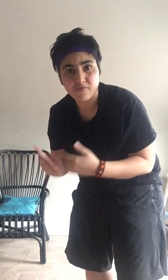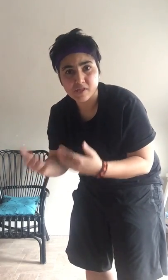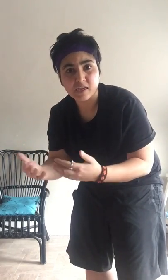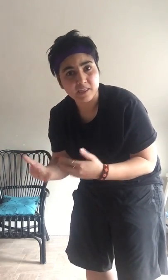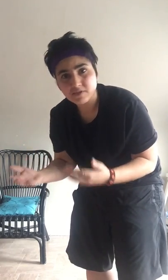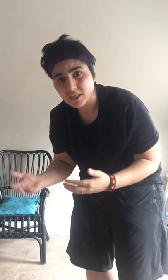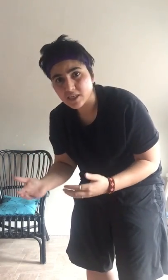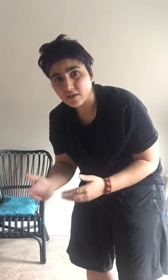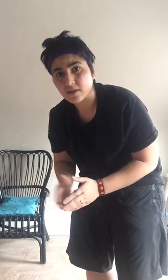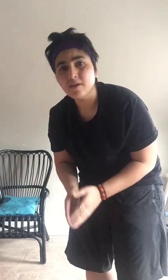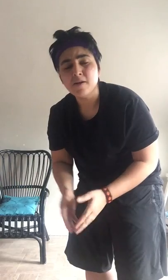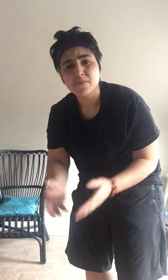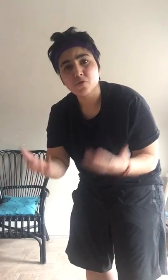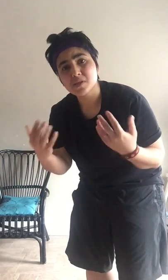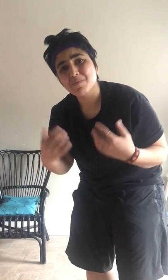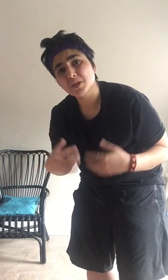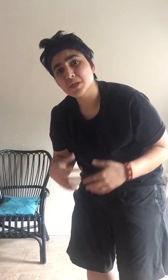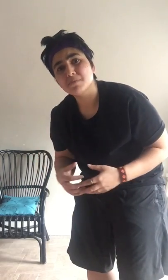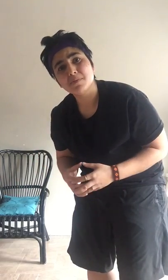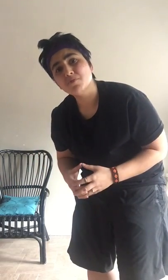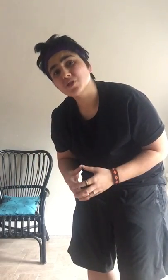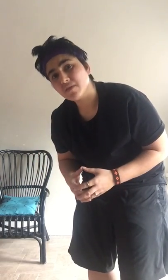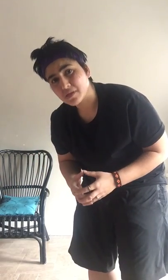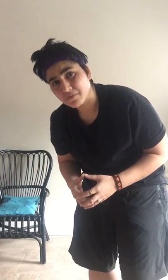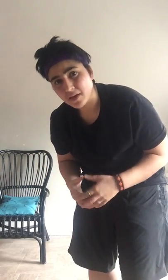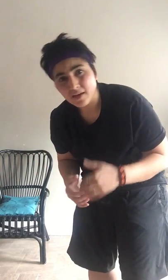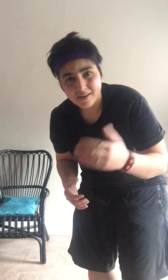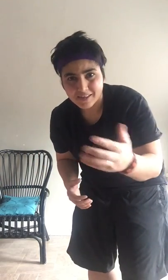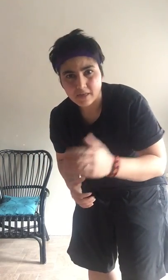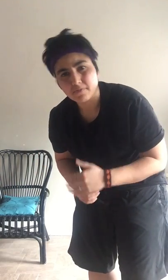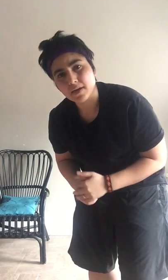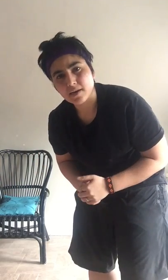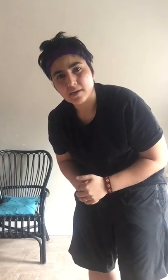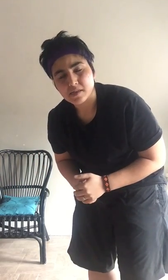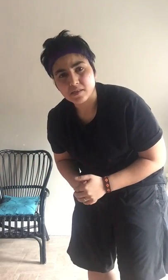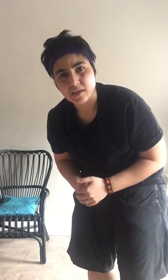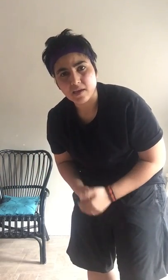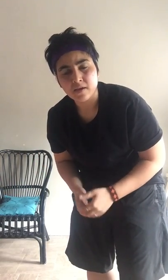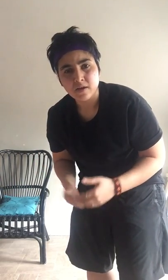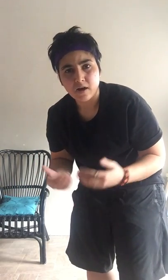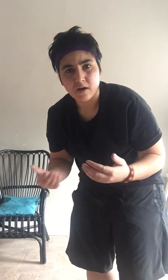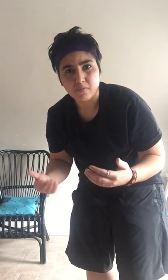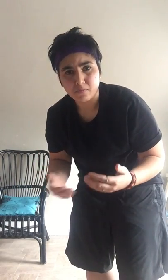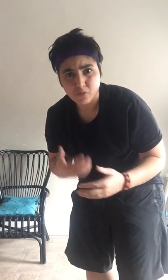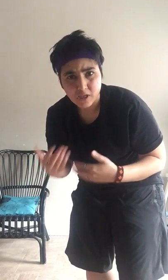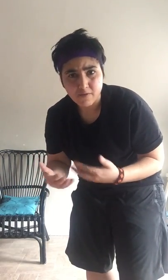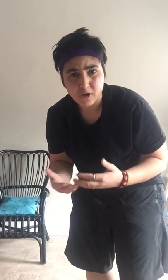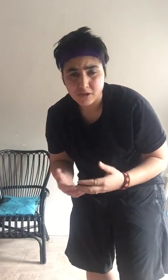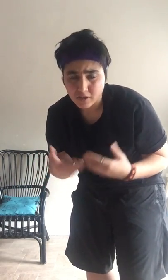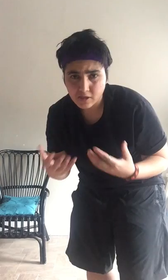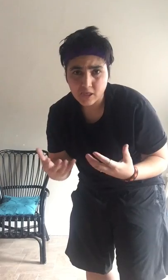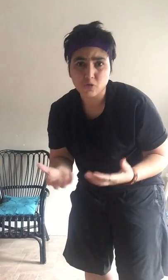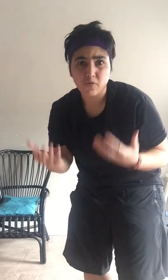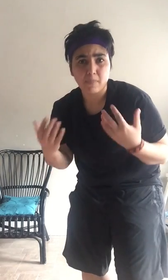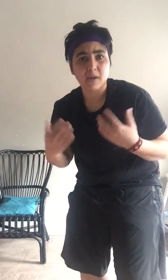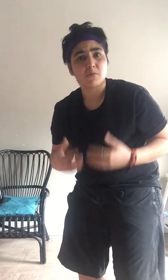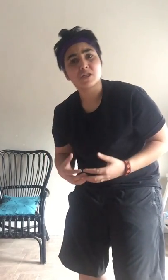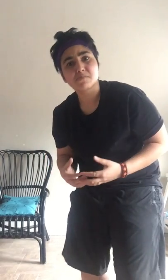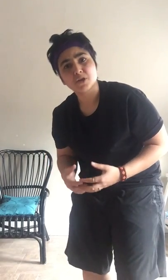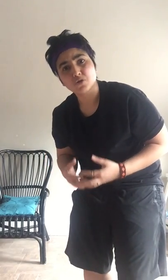फिजिकल एक्टिविटी नहीं करते हैं तो उसके जिसम में भी मुख्तलिफ किसम के दर्द वगारा निकल सकते है मुख्तलिफ दर्द की जो हमारे बाडी में जो